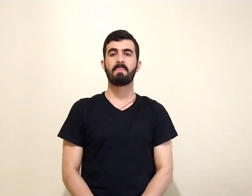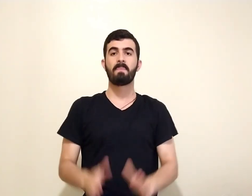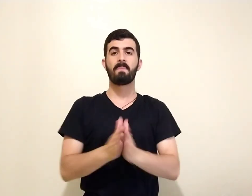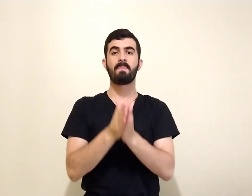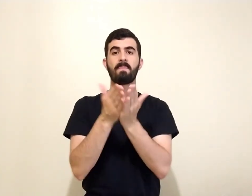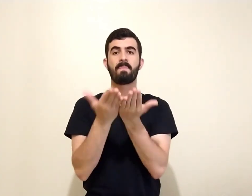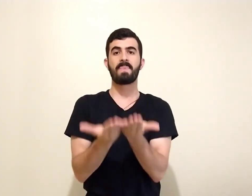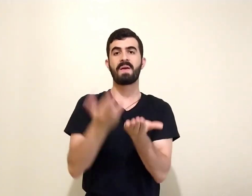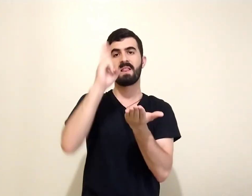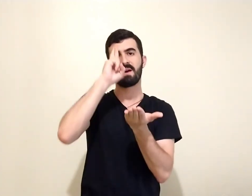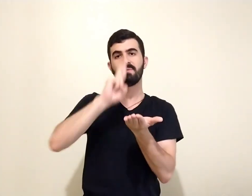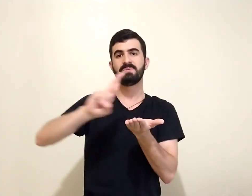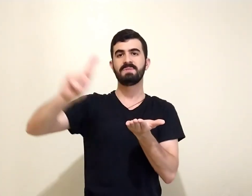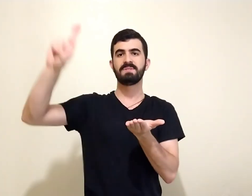Palavra do Senhor